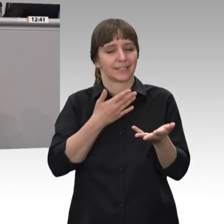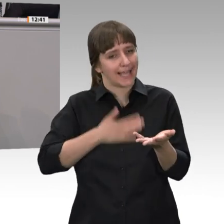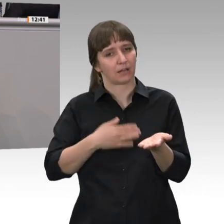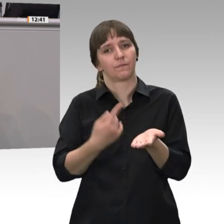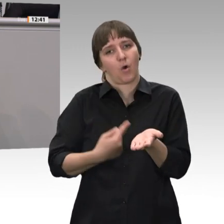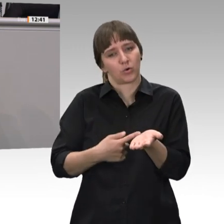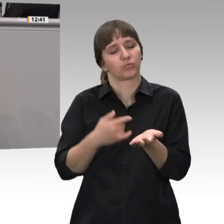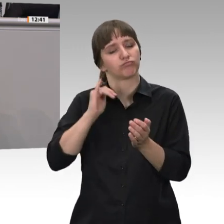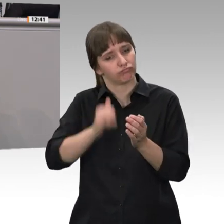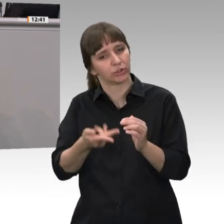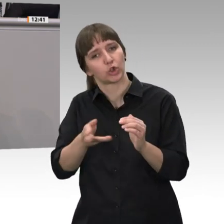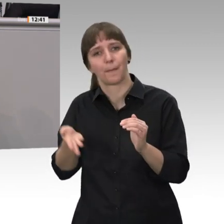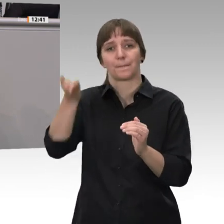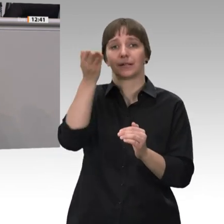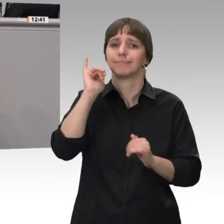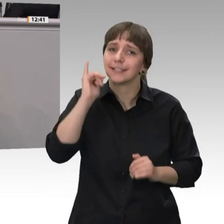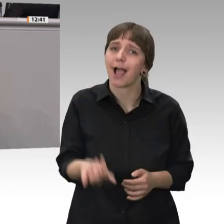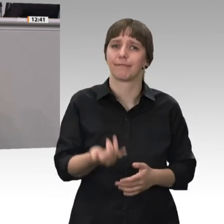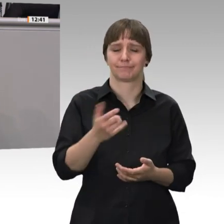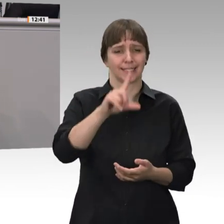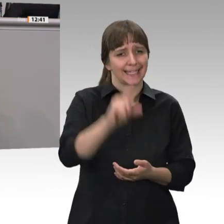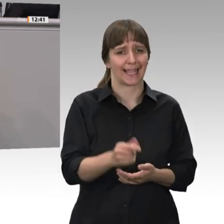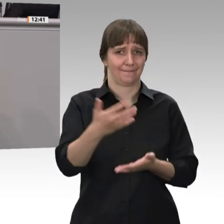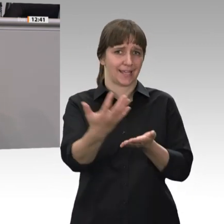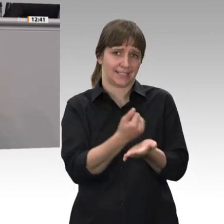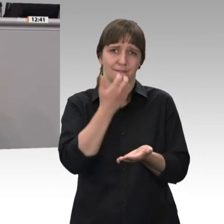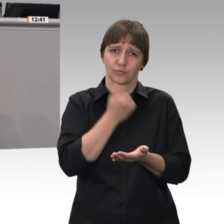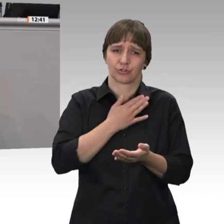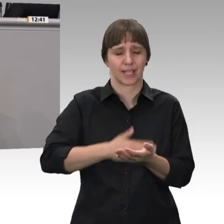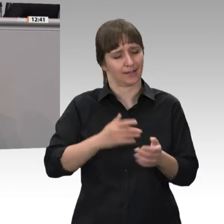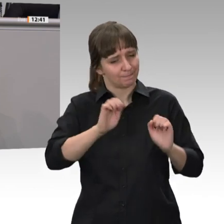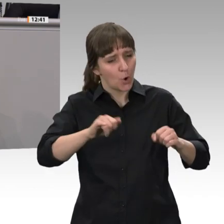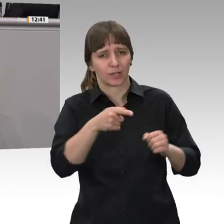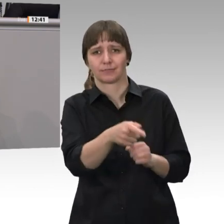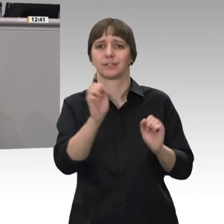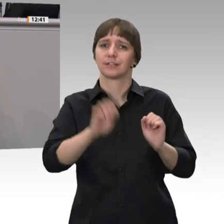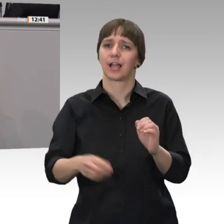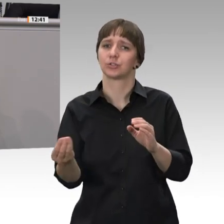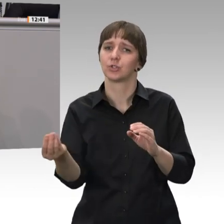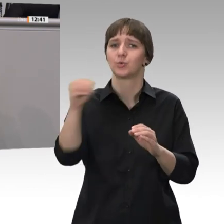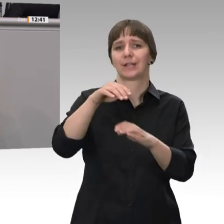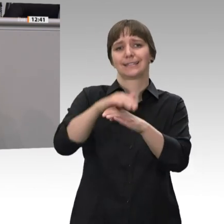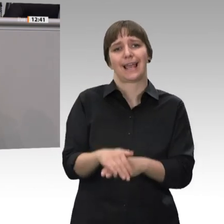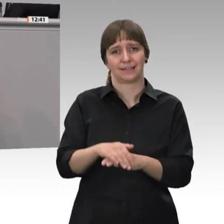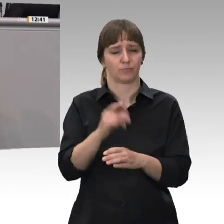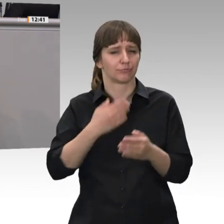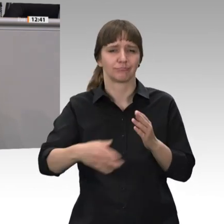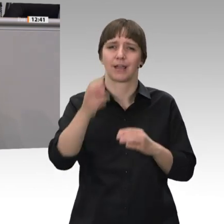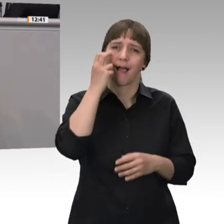wir wollen auch Geringverdiener ermöglichen, dass sie eine Zusatzrente haben, damit sie am Lebensabend in der Rente auf zwei Säulen bauen können.